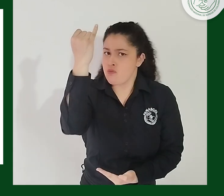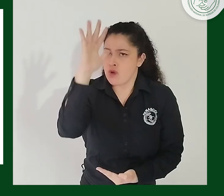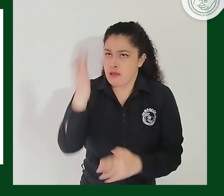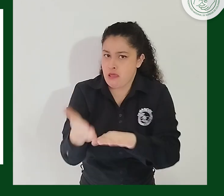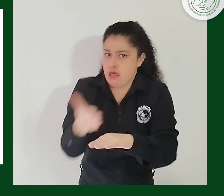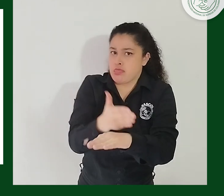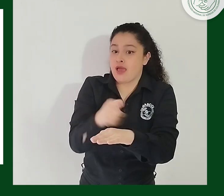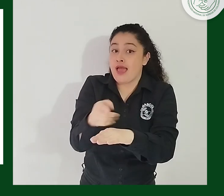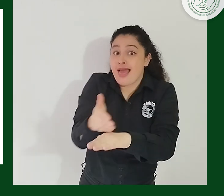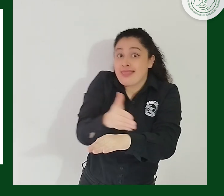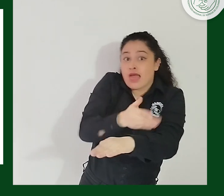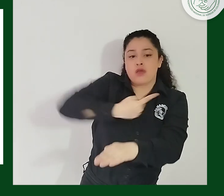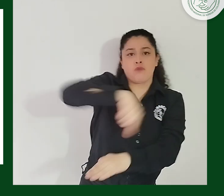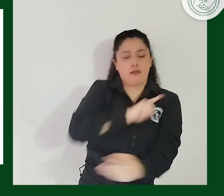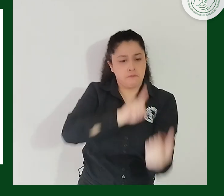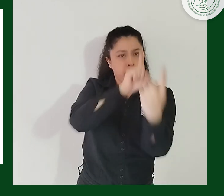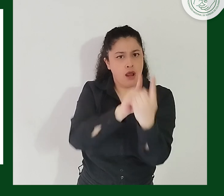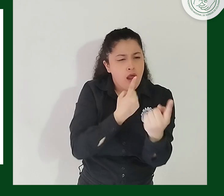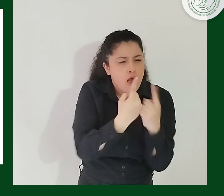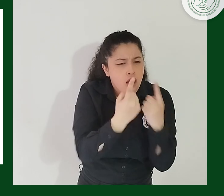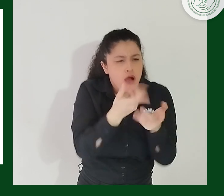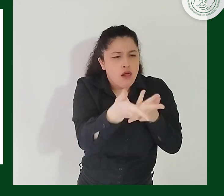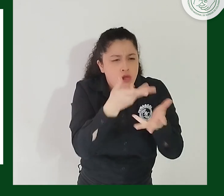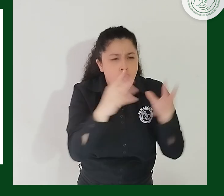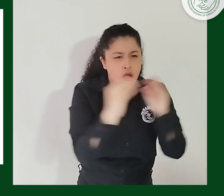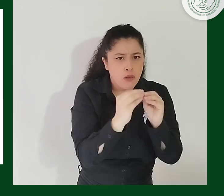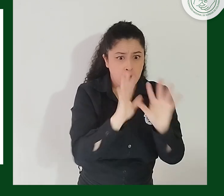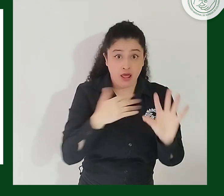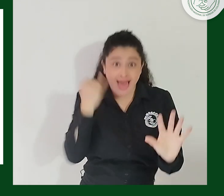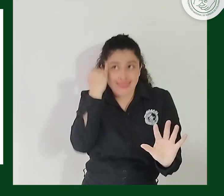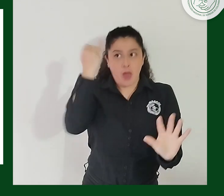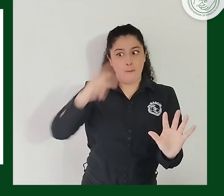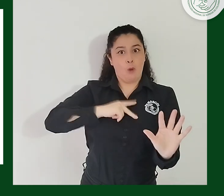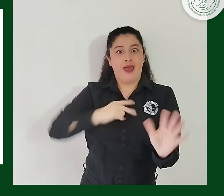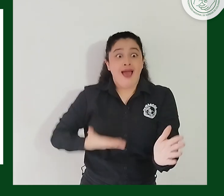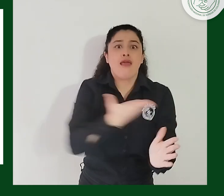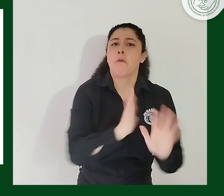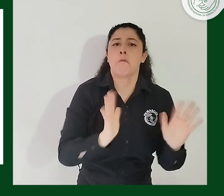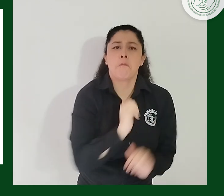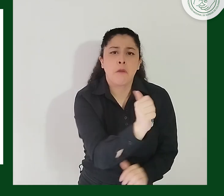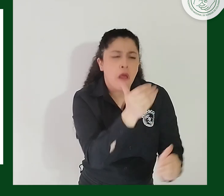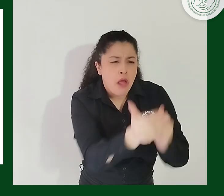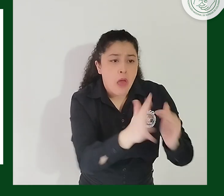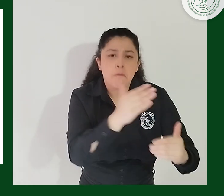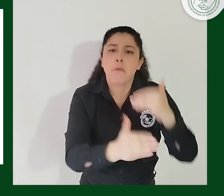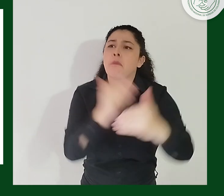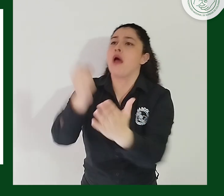desde antes de su erradicación, aclaramos que no es autoría de FENASCOL. Asimismo, ha sido